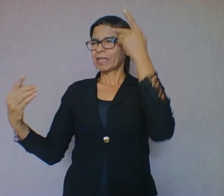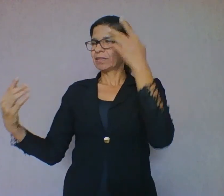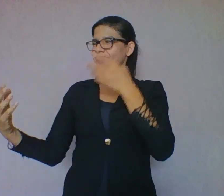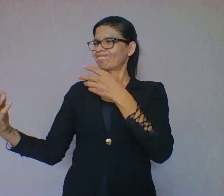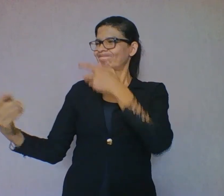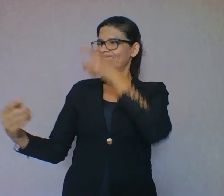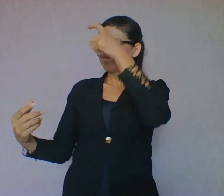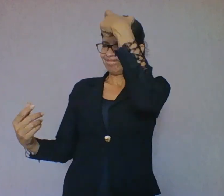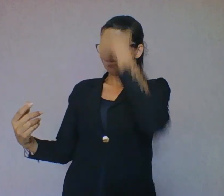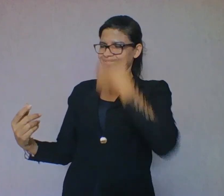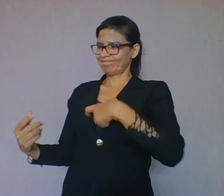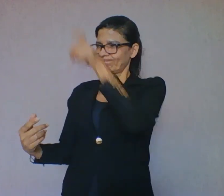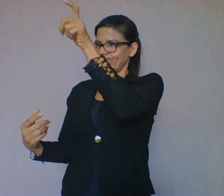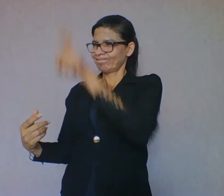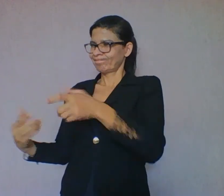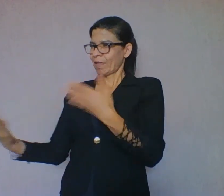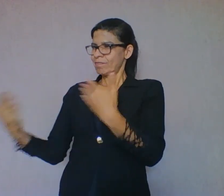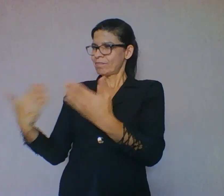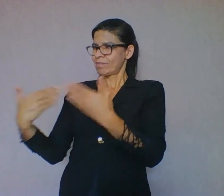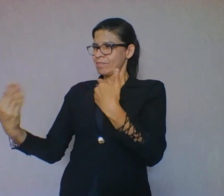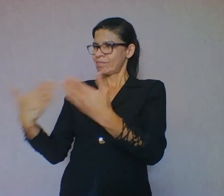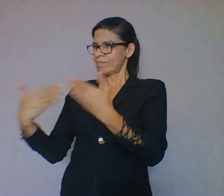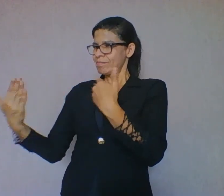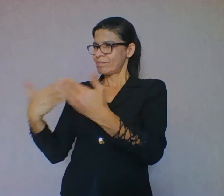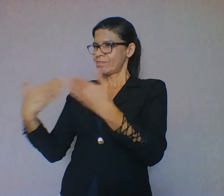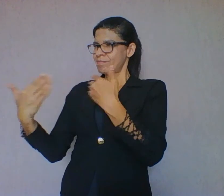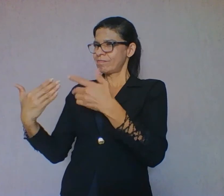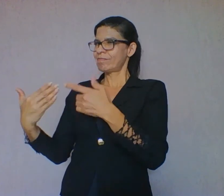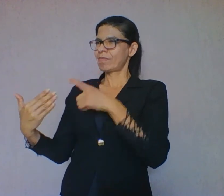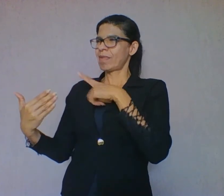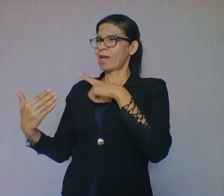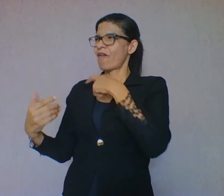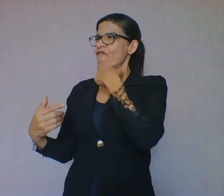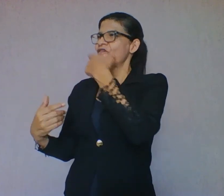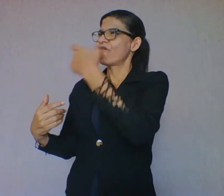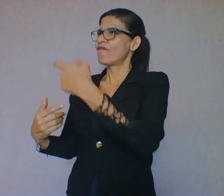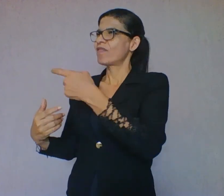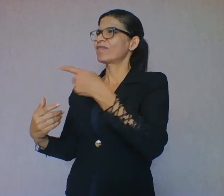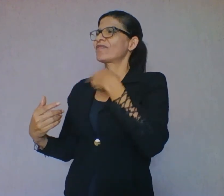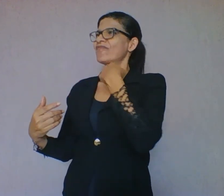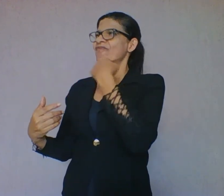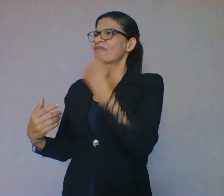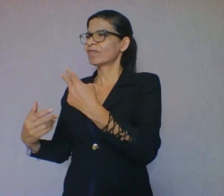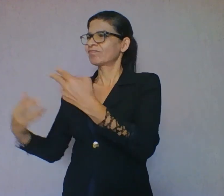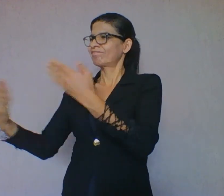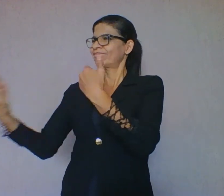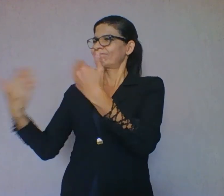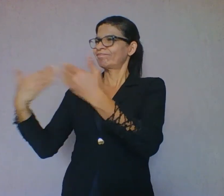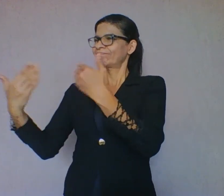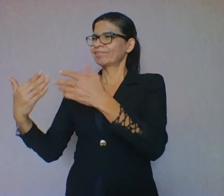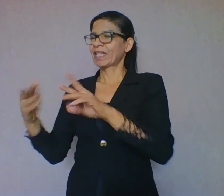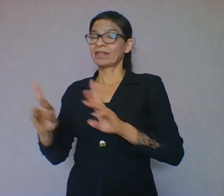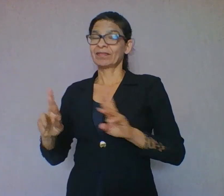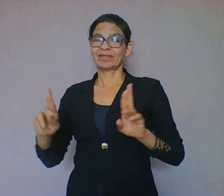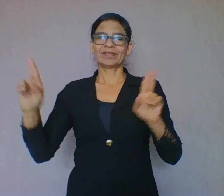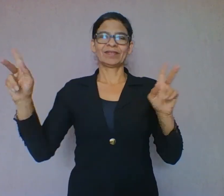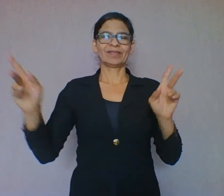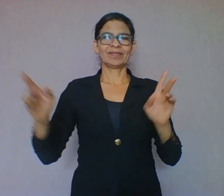lendo-as entre linhas. A leitura é uma capacidade cerebral complexa, que vai exigir do